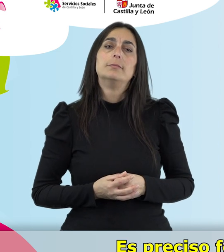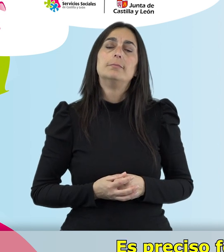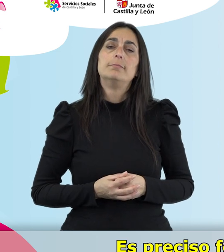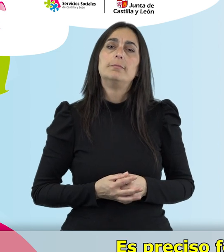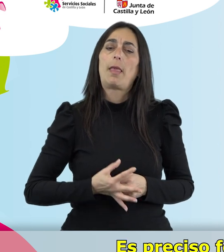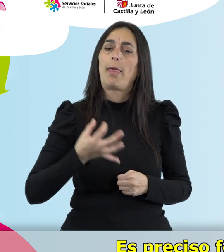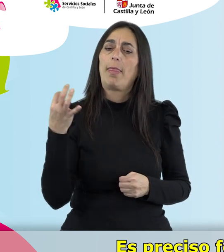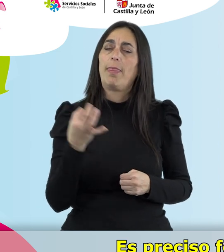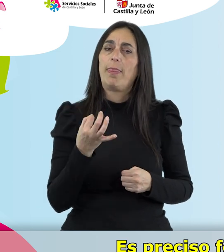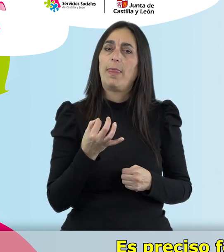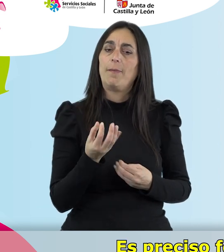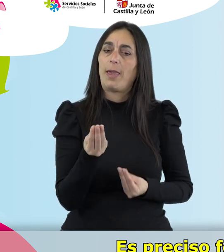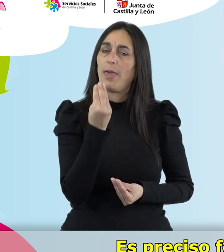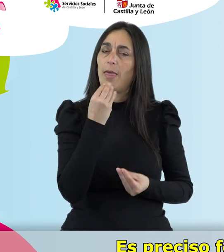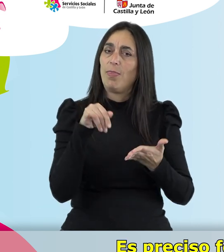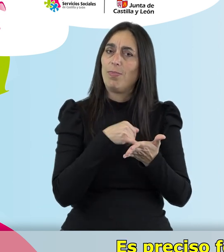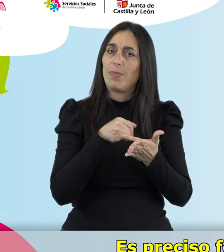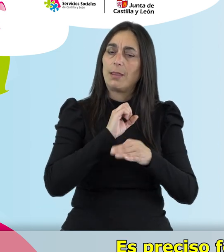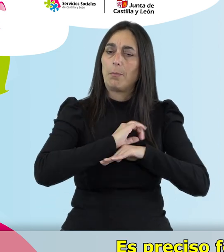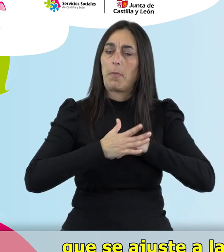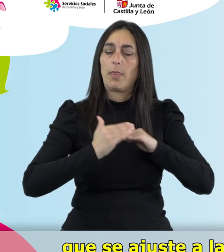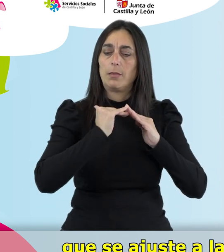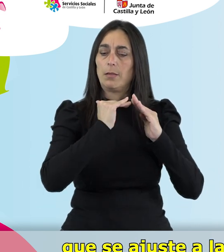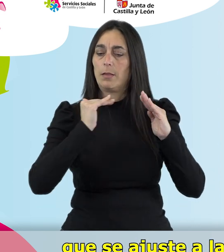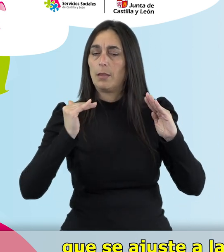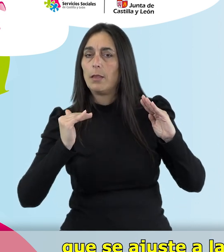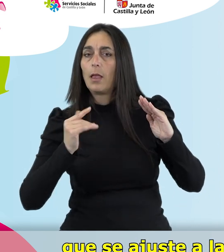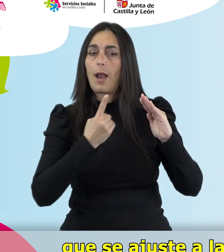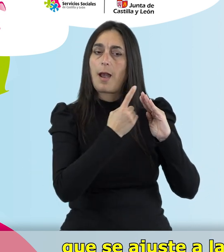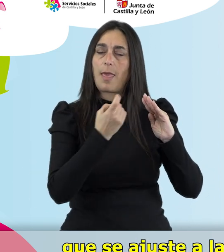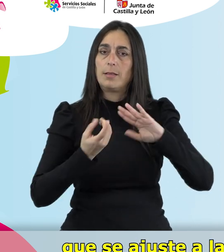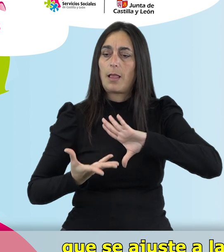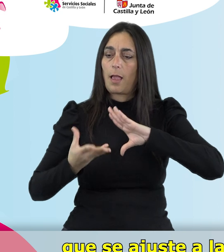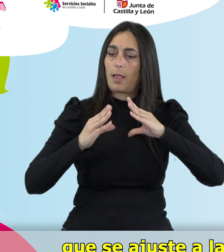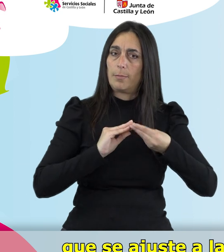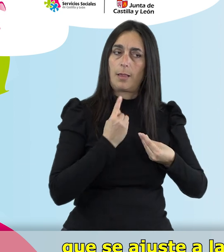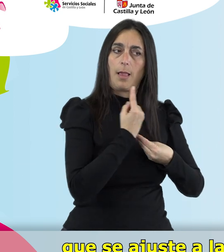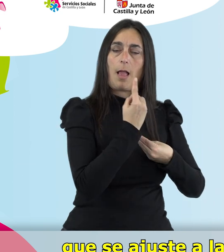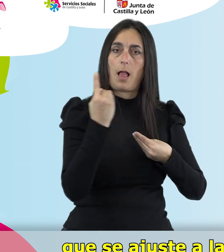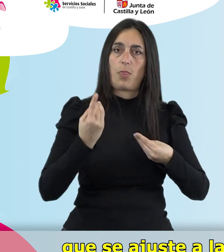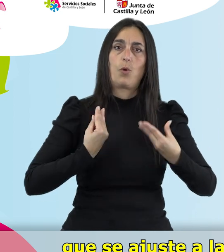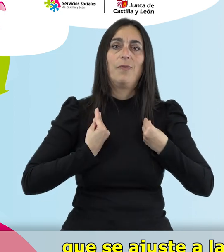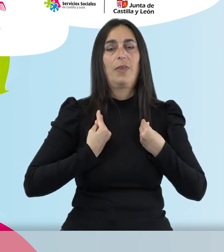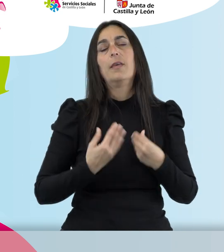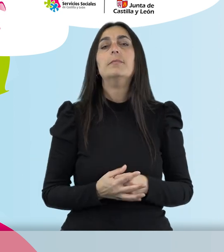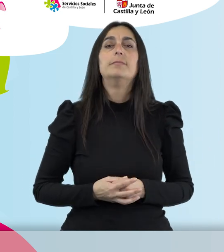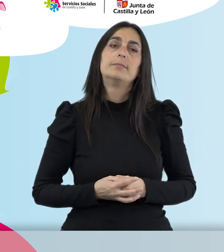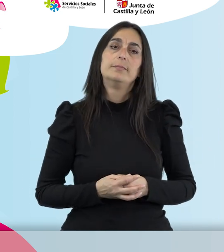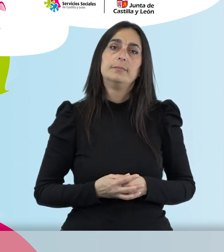Es preciso fomentar una dieta mediterránea equilibrada que se ajuste a las necesidades de cada momento de la vida.